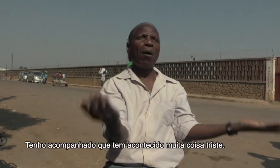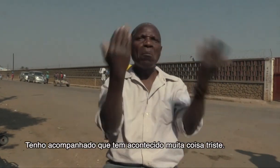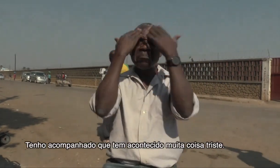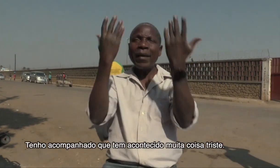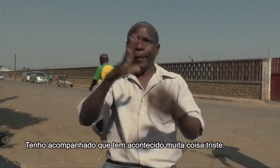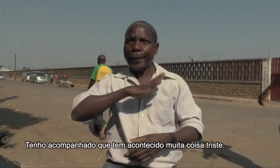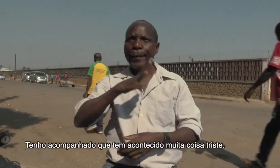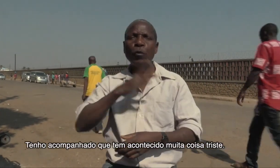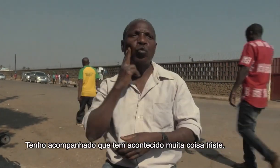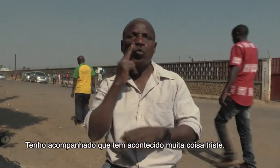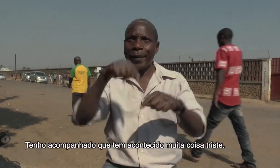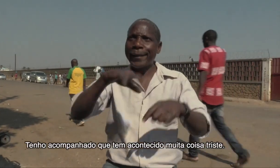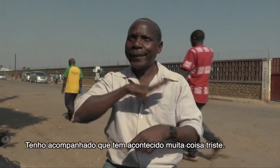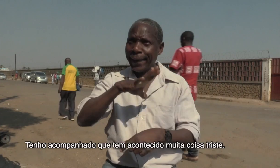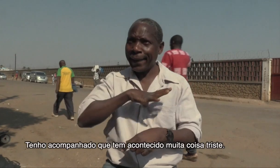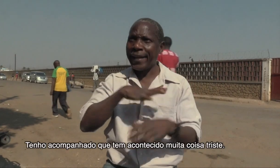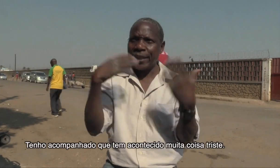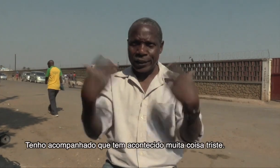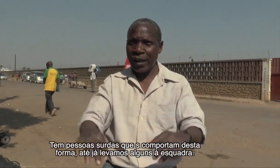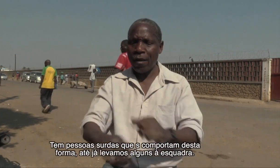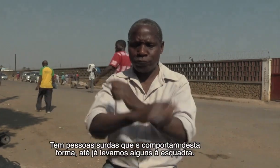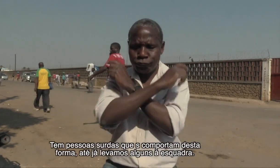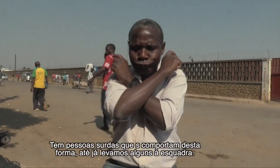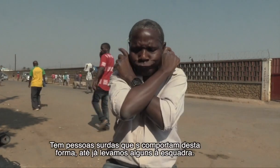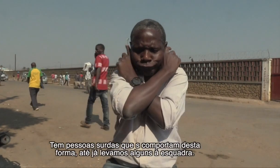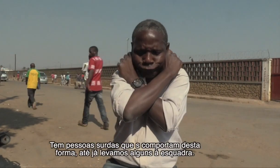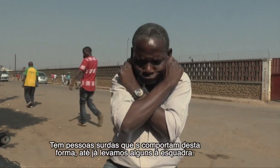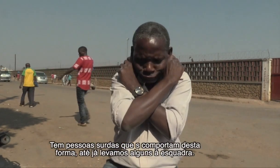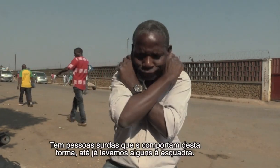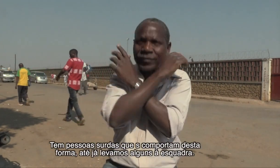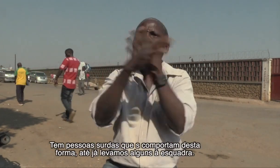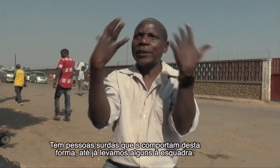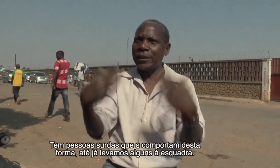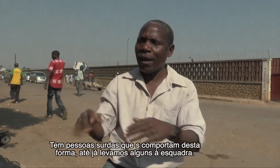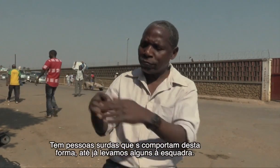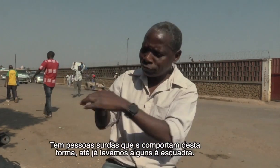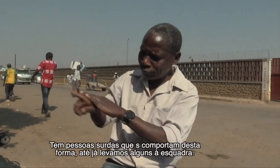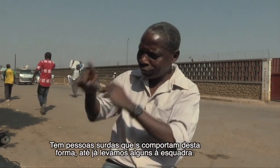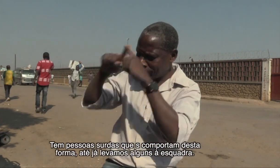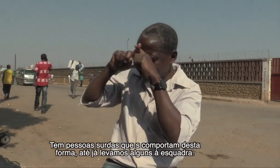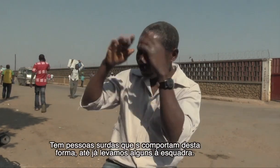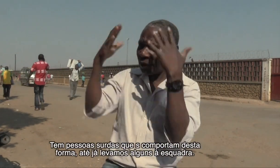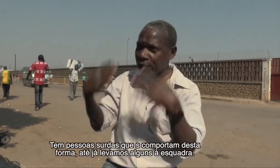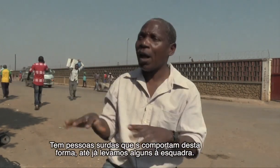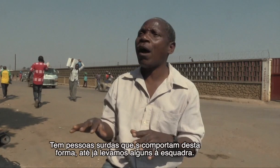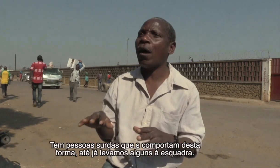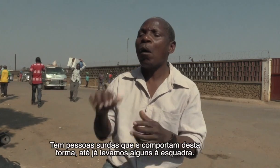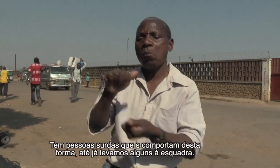muita coisa triste. Então, tem aqui algumas pessoas surdas que já tiveram punição. Já levamos até para a